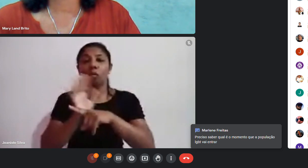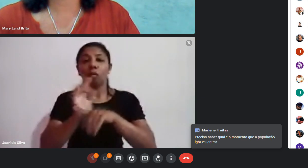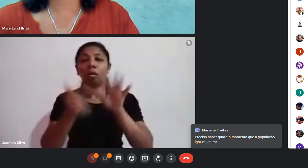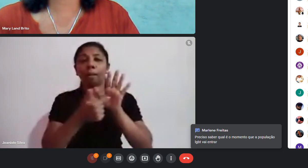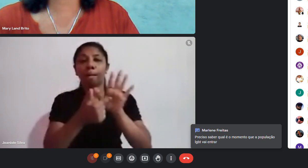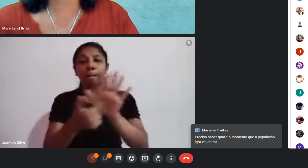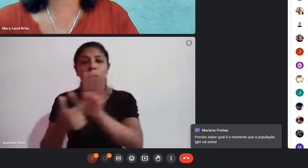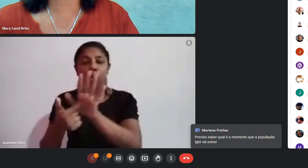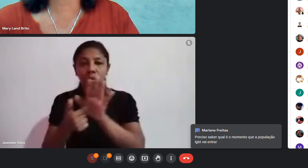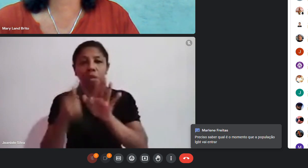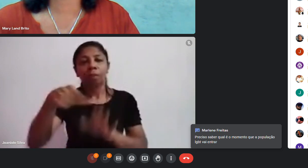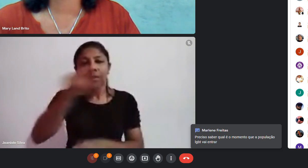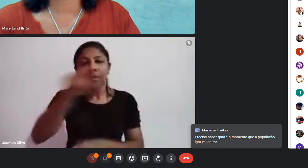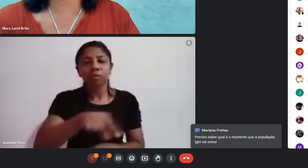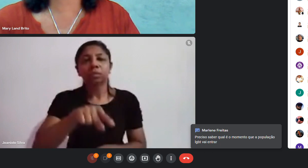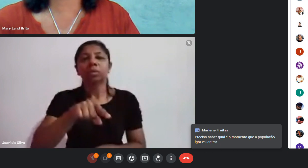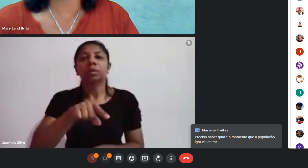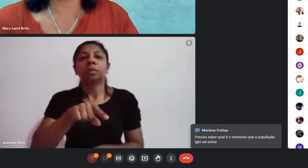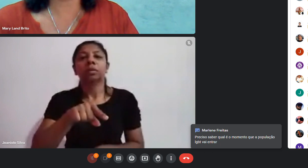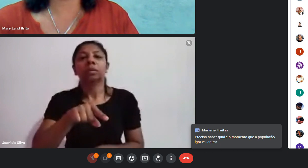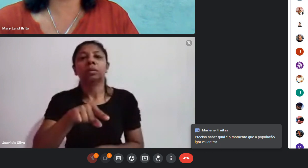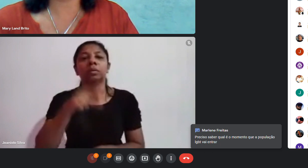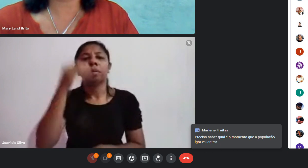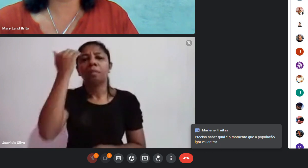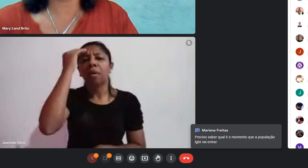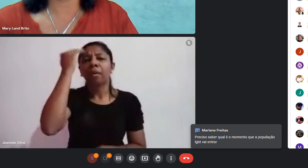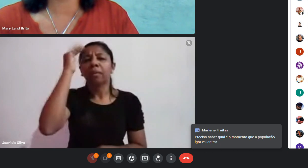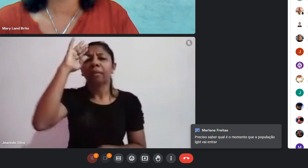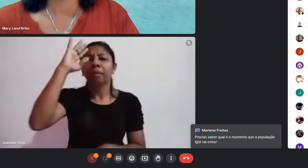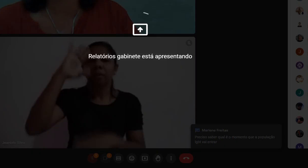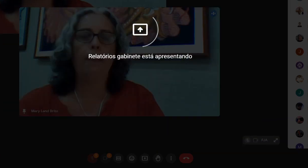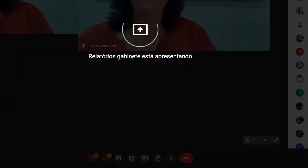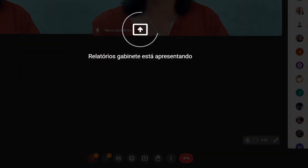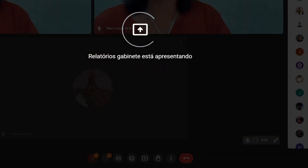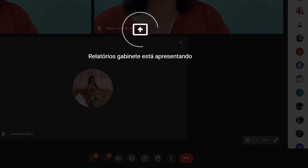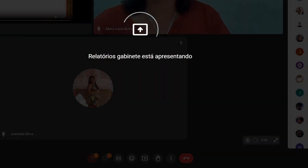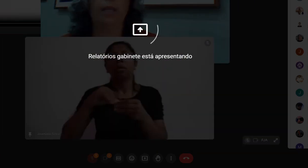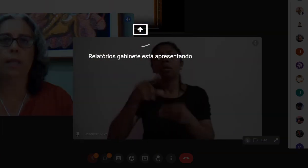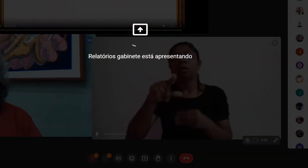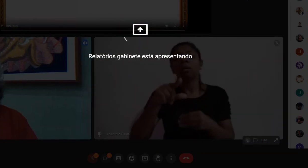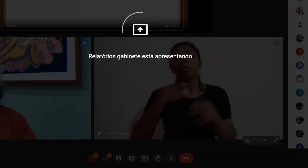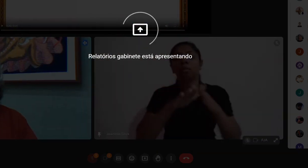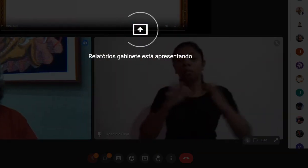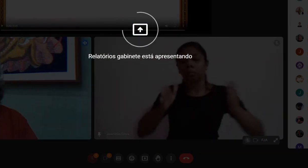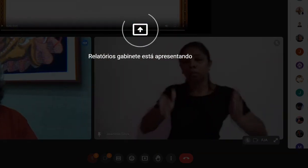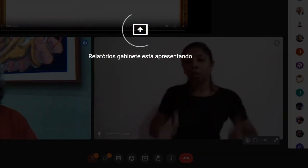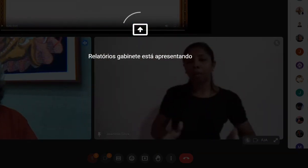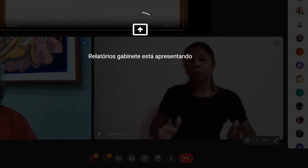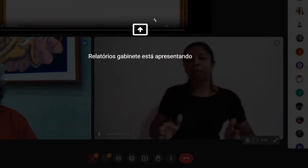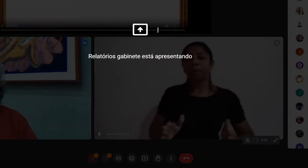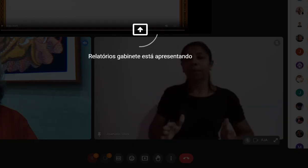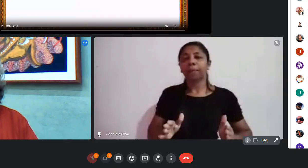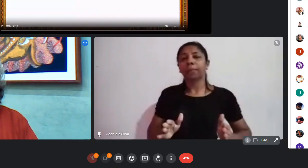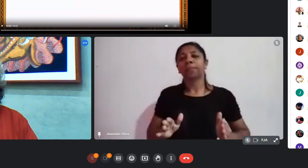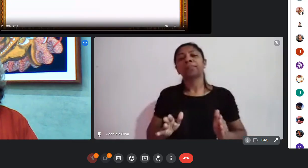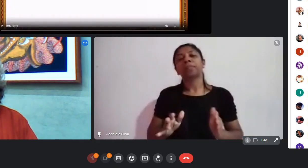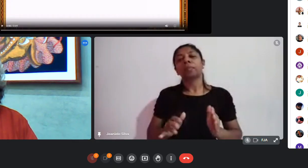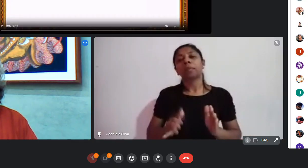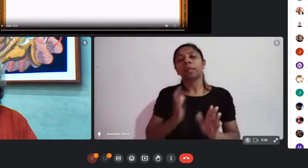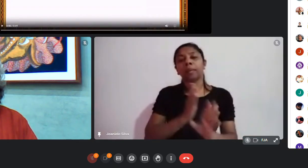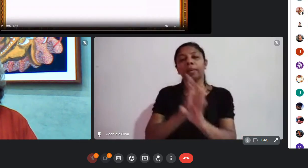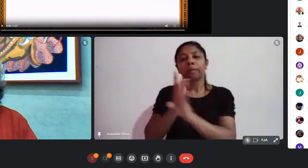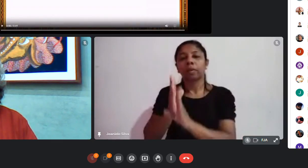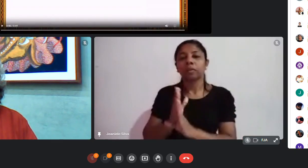para que vocês possam entender sobre a banca de eca de identificação e também um pouco desse recorde.